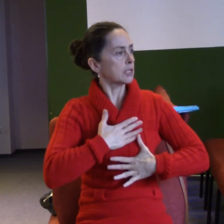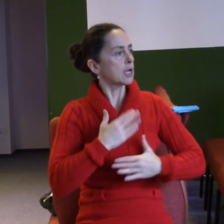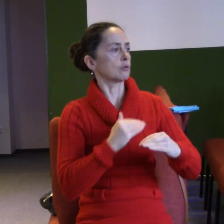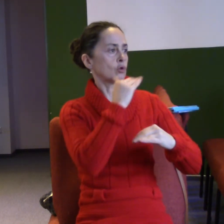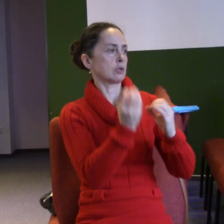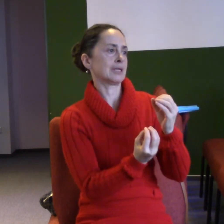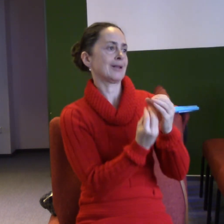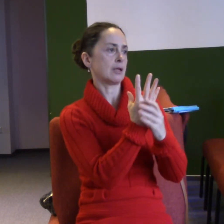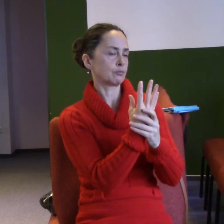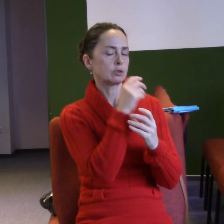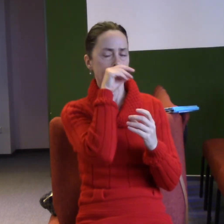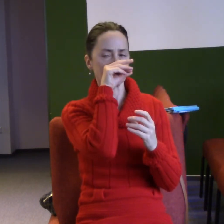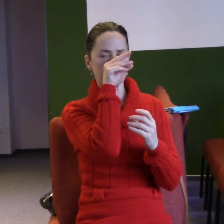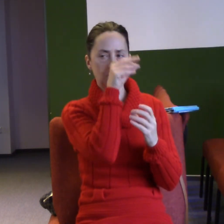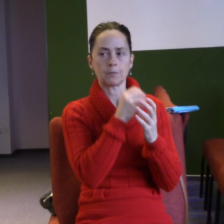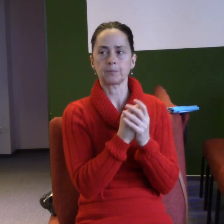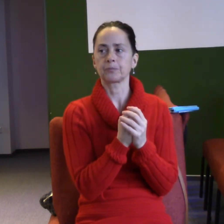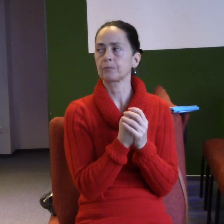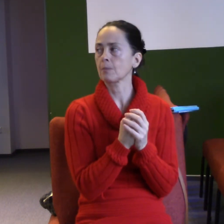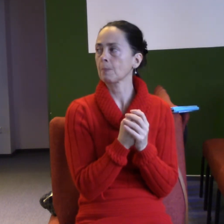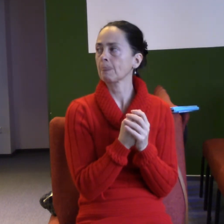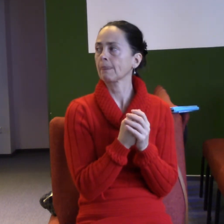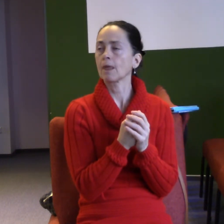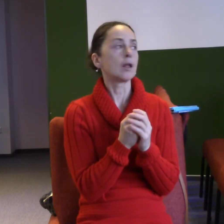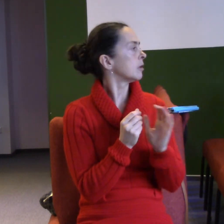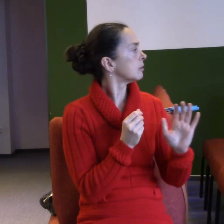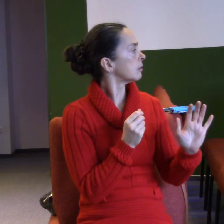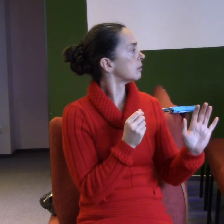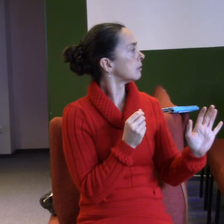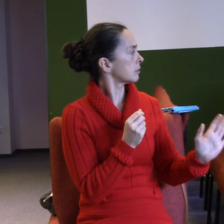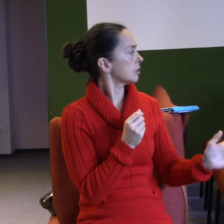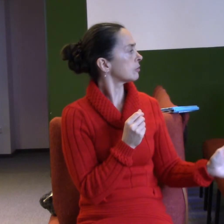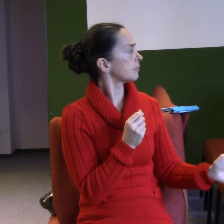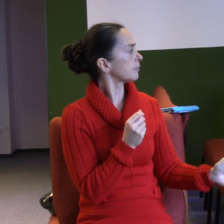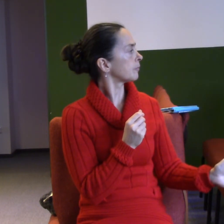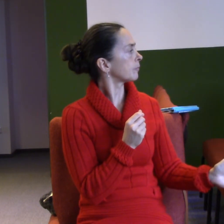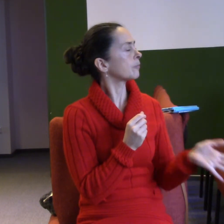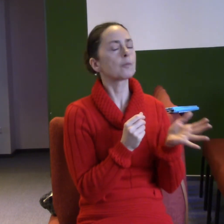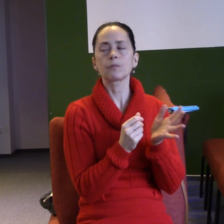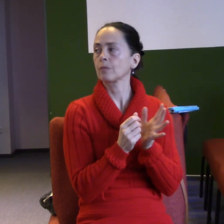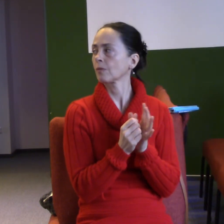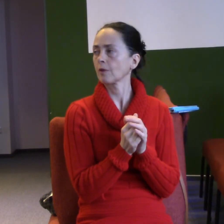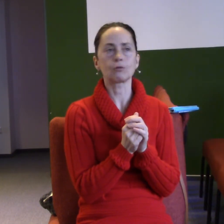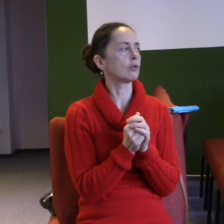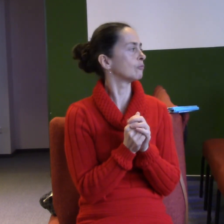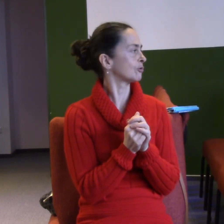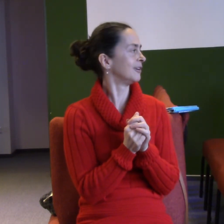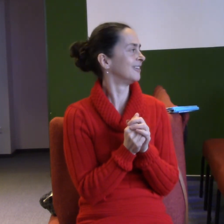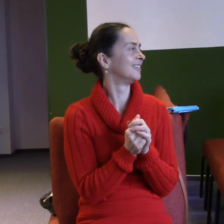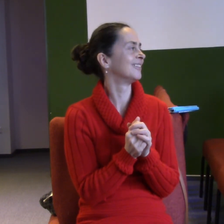Lidé někdy, když se o tomhle toho mluví, tak si představí, nevím, kdo jste viděl nějaké kazety, kde lidé se v cirkli smáli a váleli po zemi. Lidé